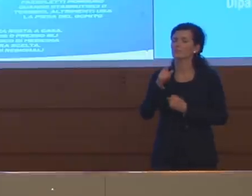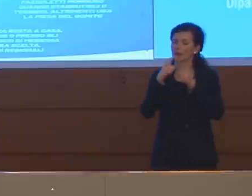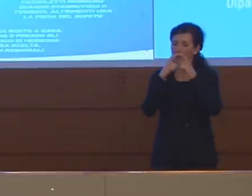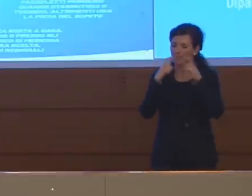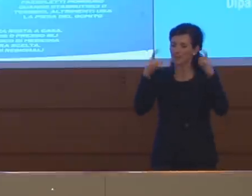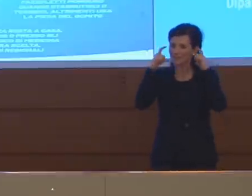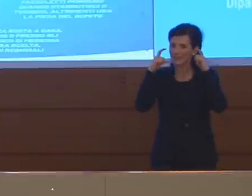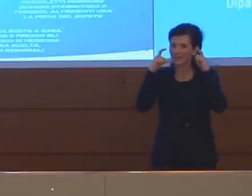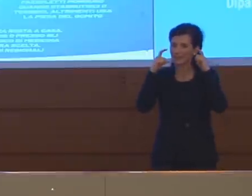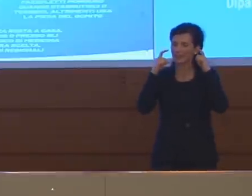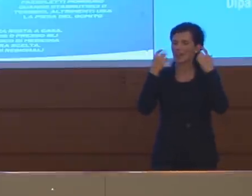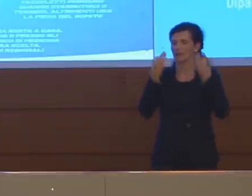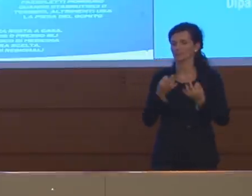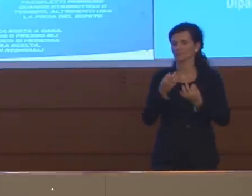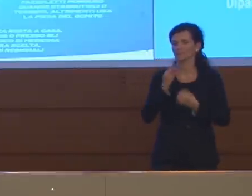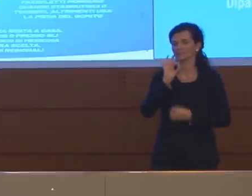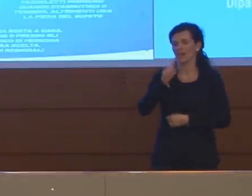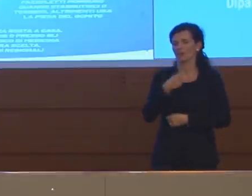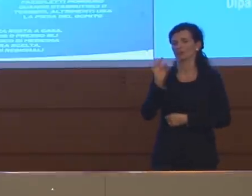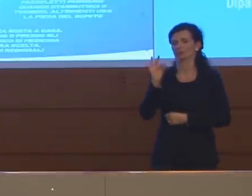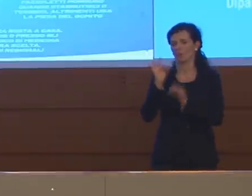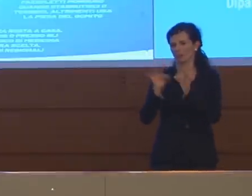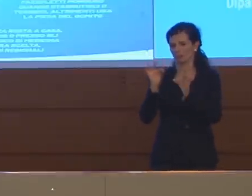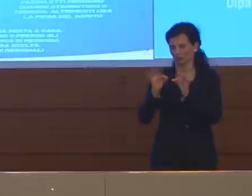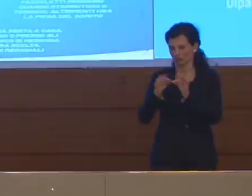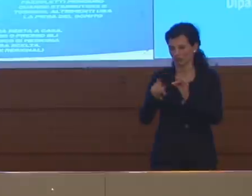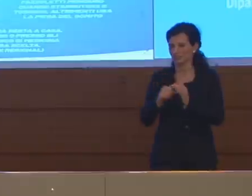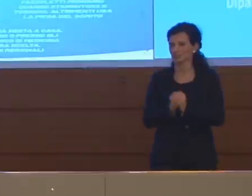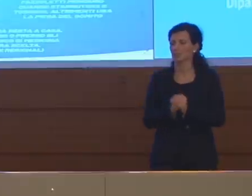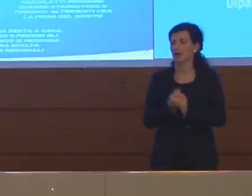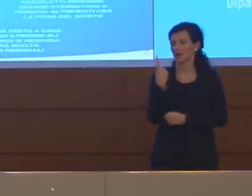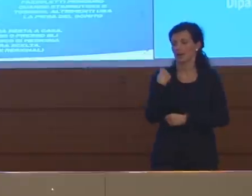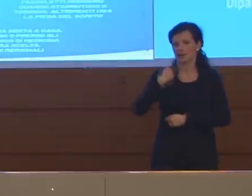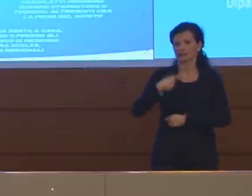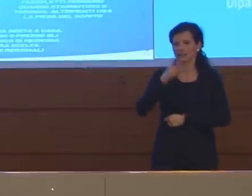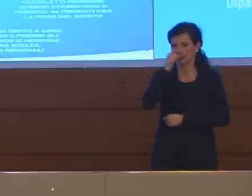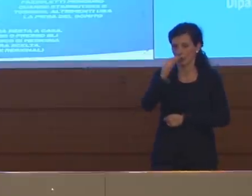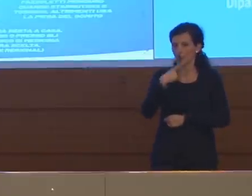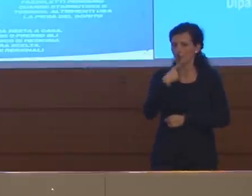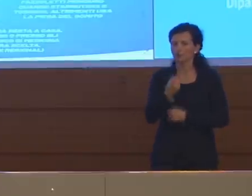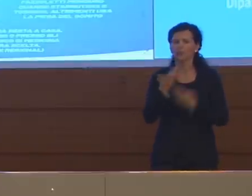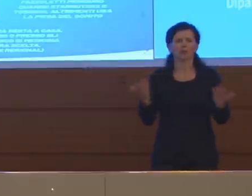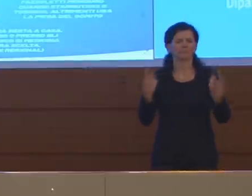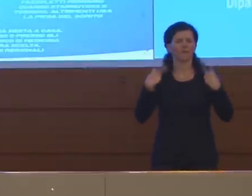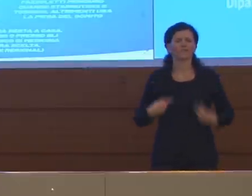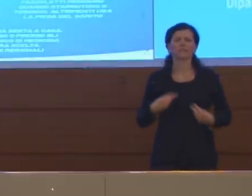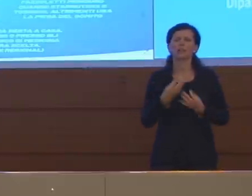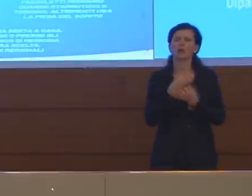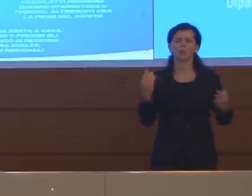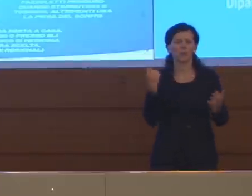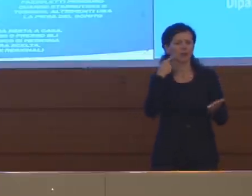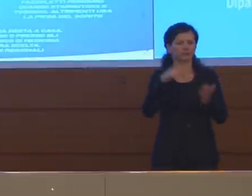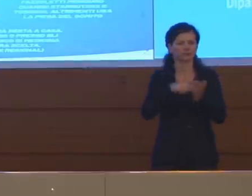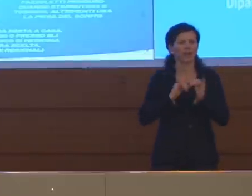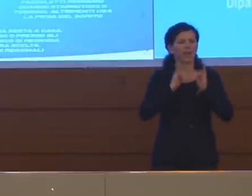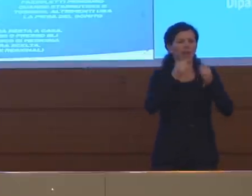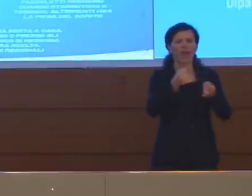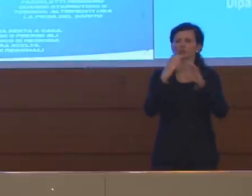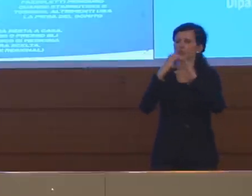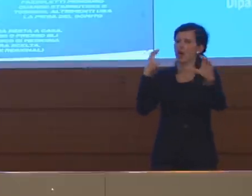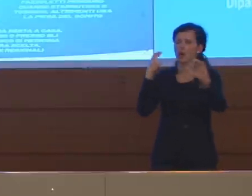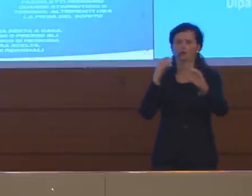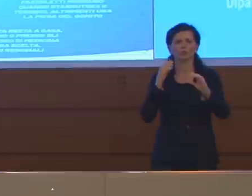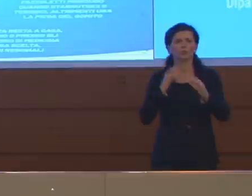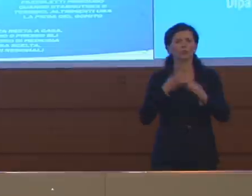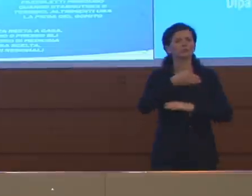,50 e di cui ha parlato ieri il Premier Conte. Tornando a fare una vita normale, quindi si esce, si prende l'autobus, si va al lavoro, si incontra un